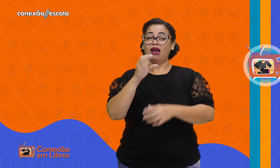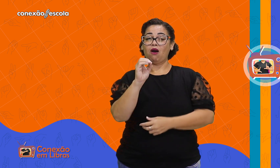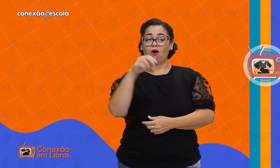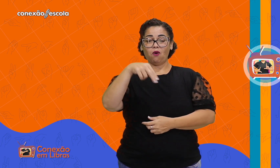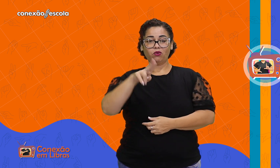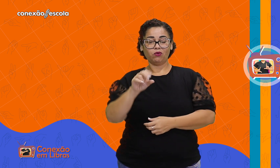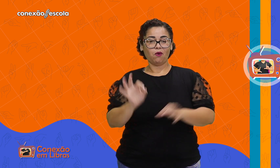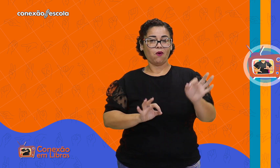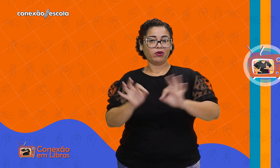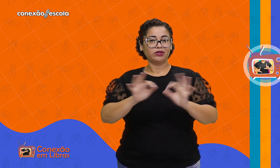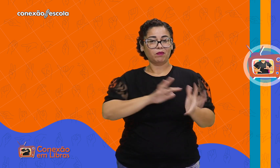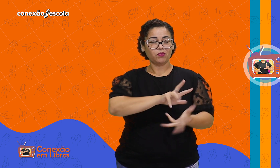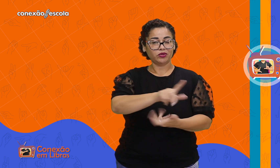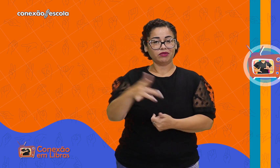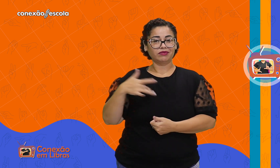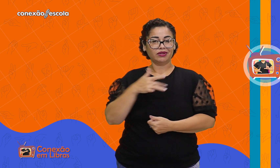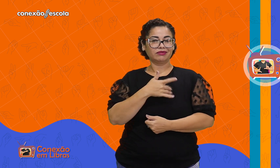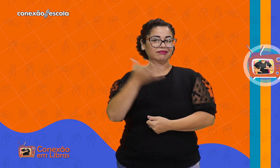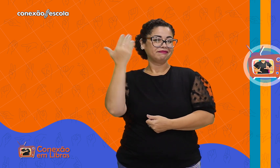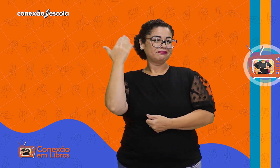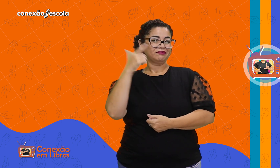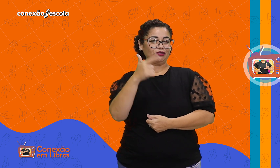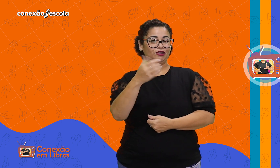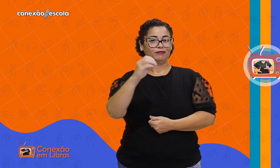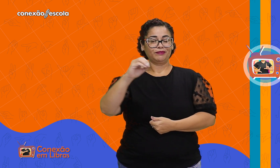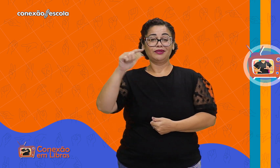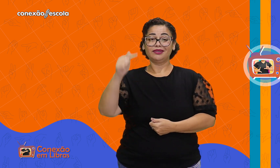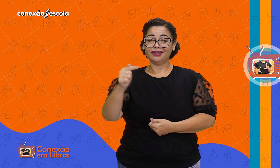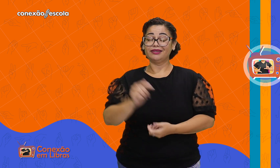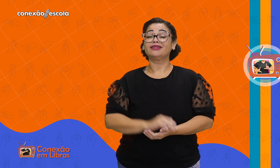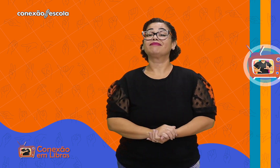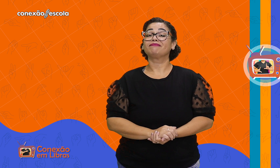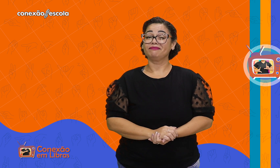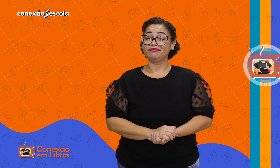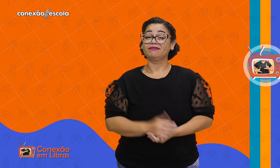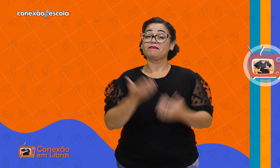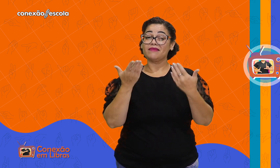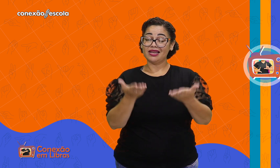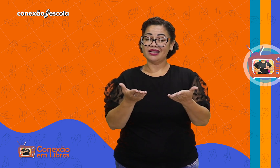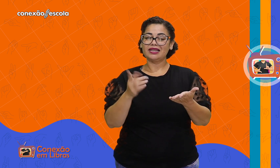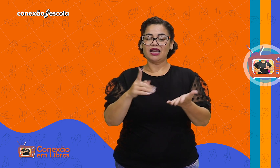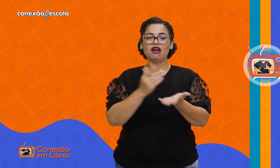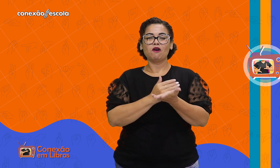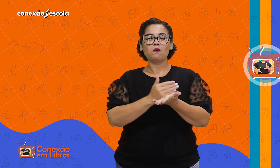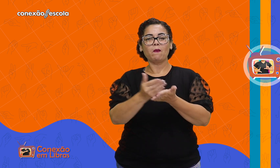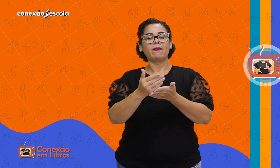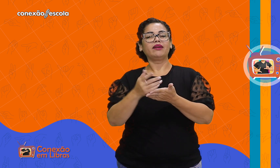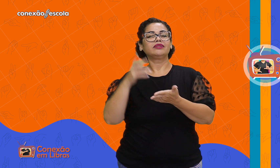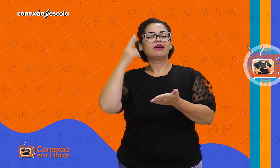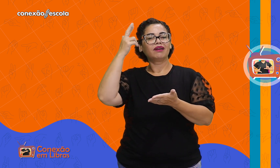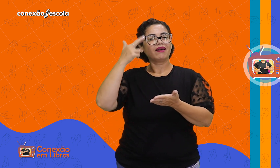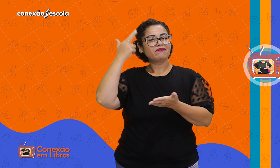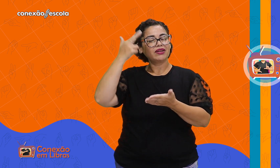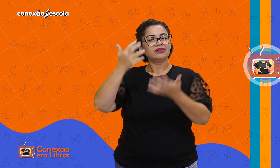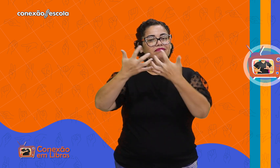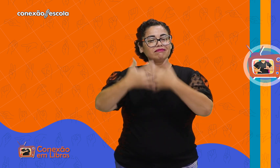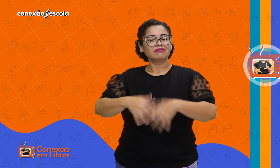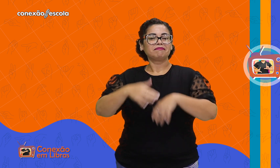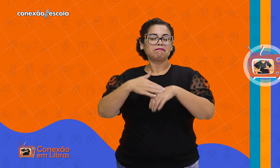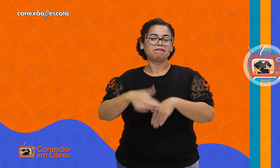criado pela ONU, Organização Mundial de Saúde, em 2007. Que este seja um ponto de partida para reflexões